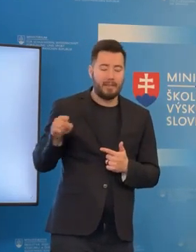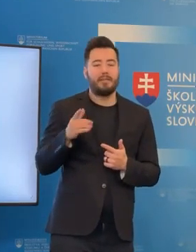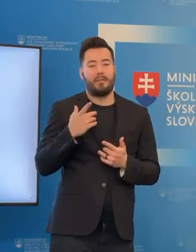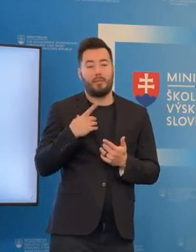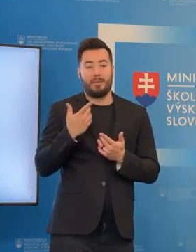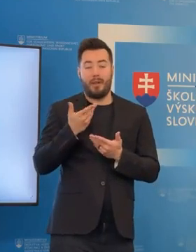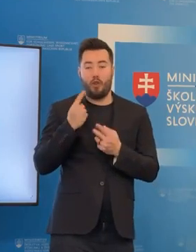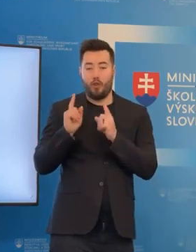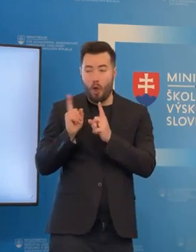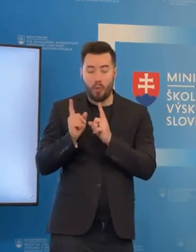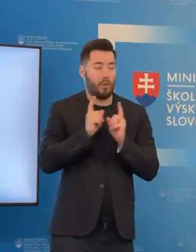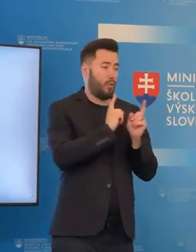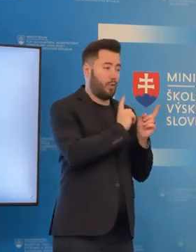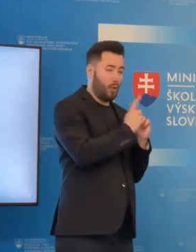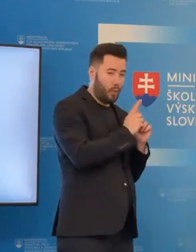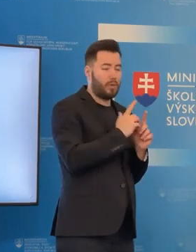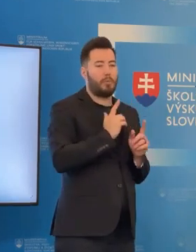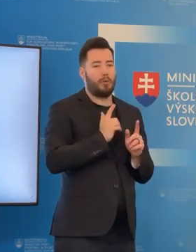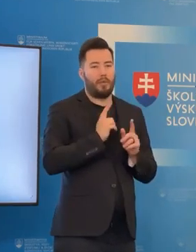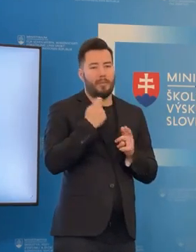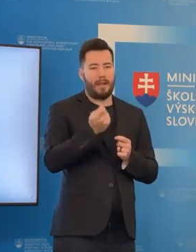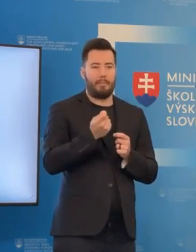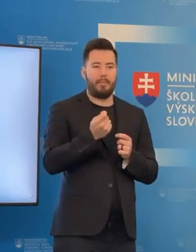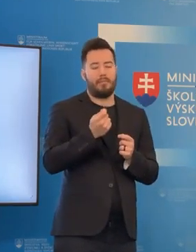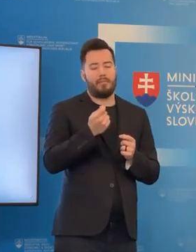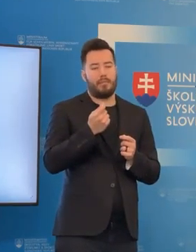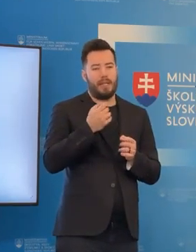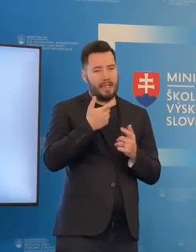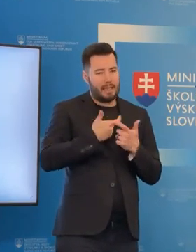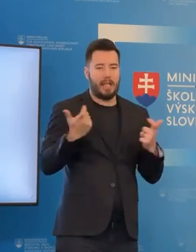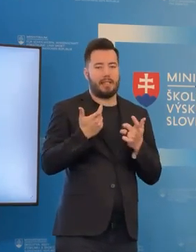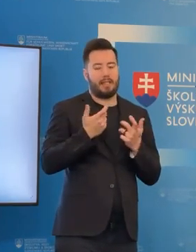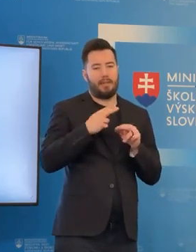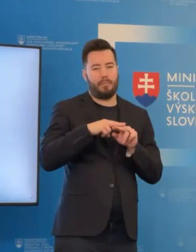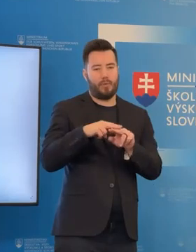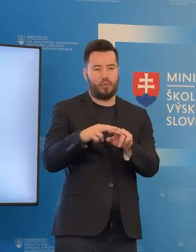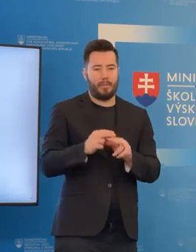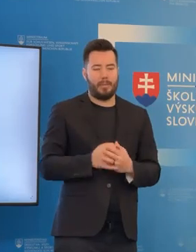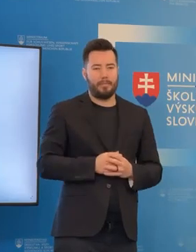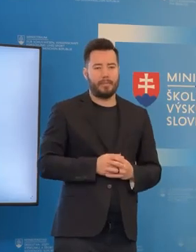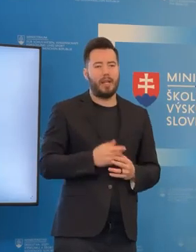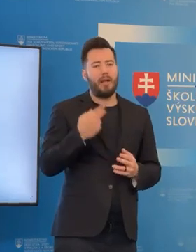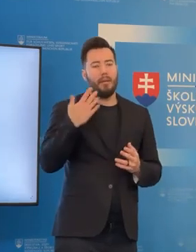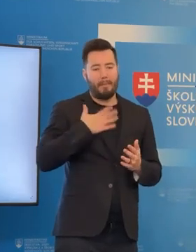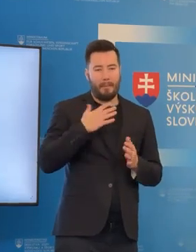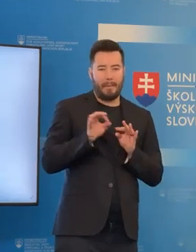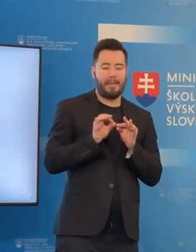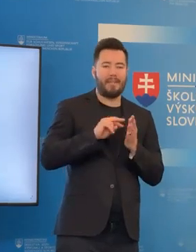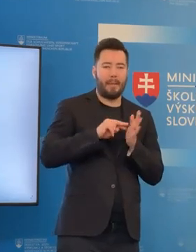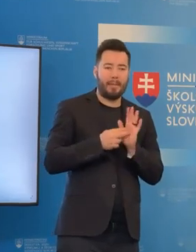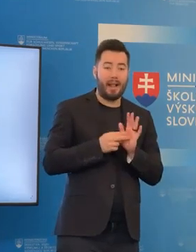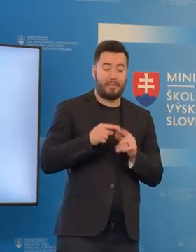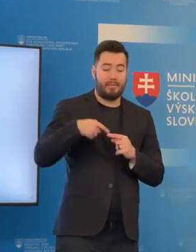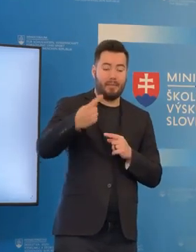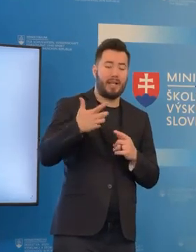Samozrejme, že máme jeden aj strategický plán aby sme vedeli vytvoriť ďalšie voľné miesta v rámci materských škôl už k 1.